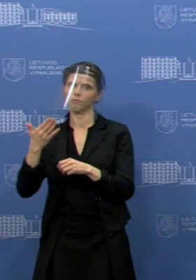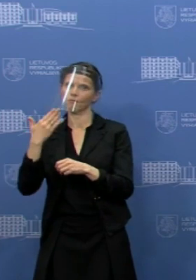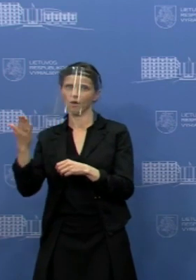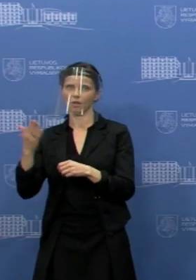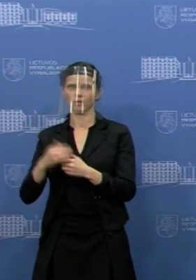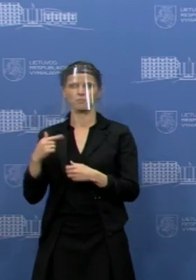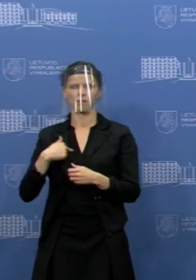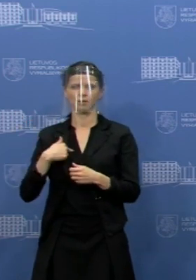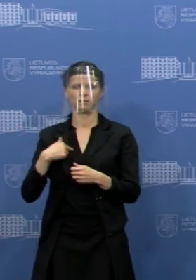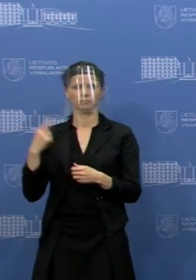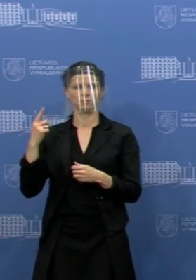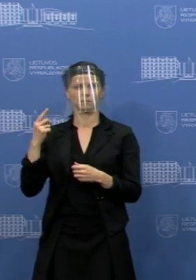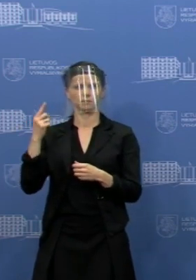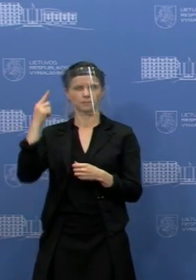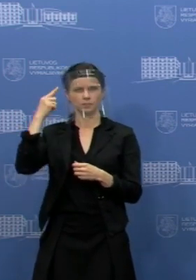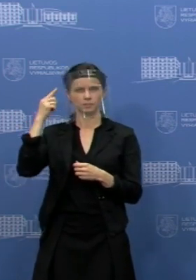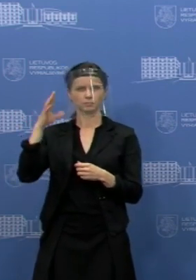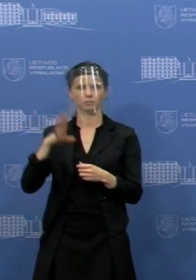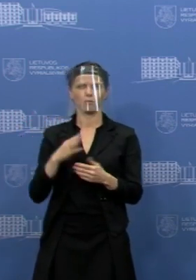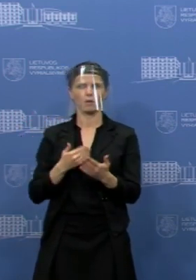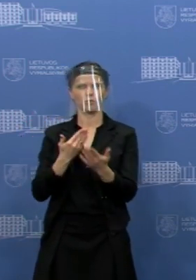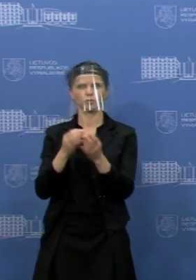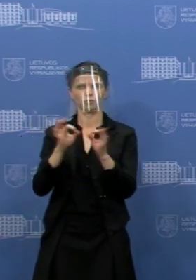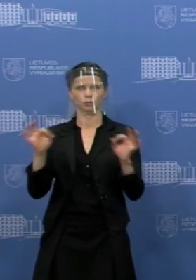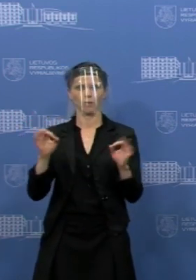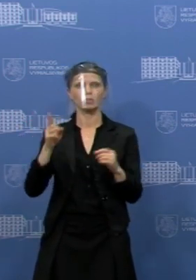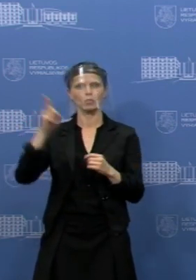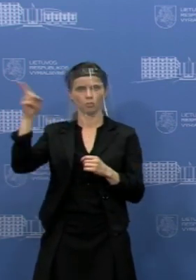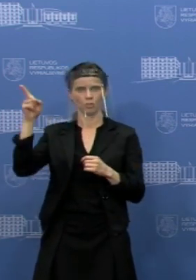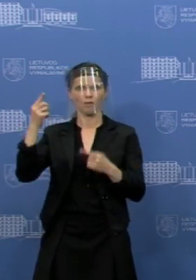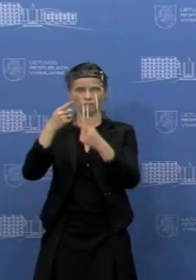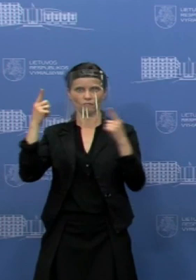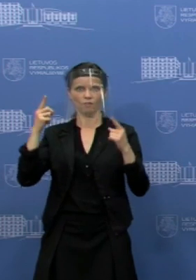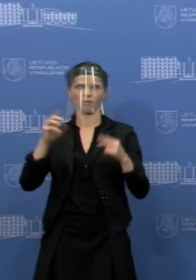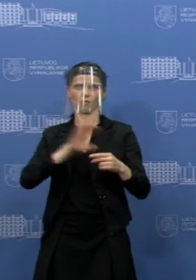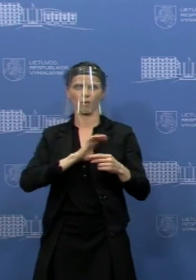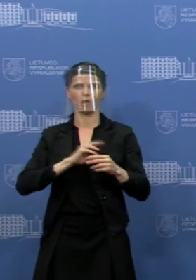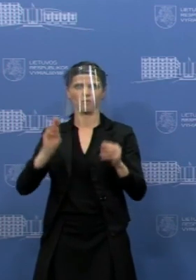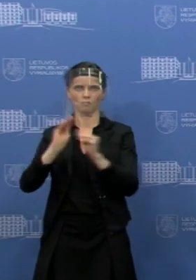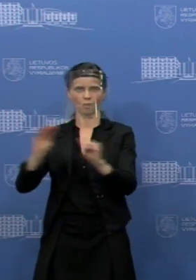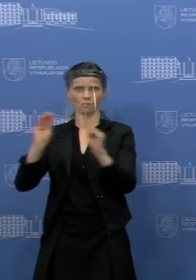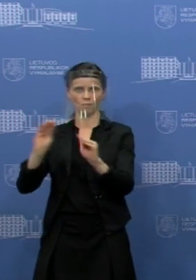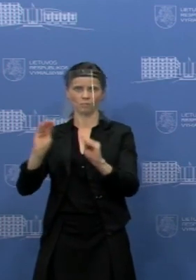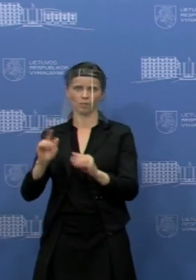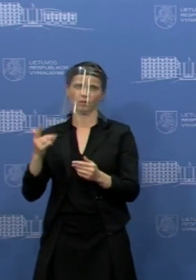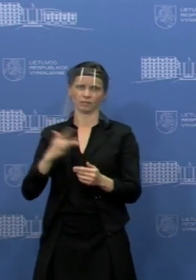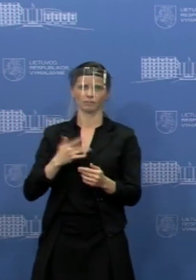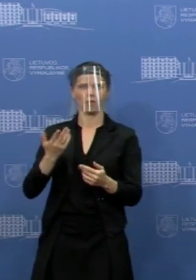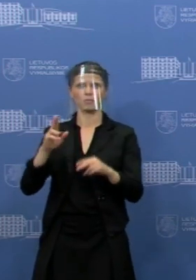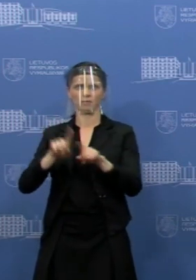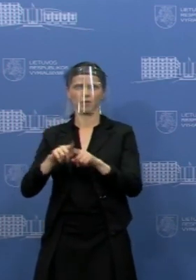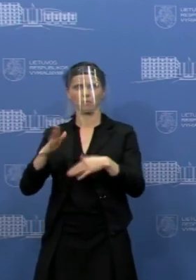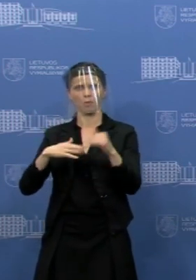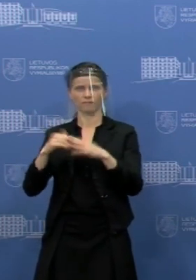kiek prisimenu, tai yra rekomendacija nuotolinių būdų organizuoti, studijas bent jau profesinio